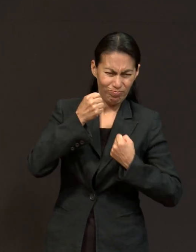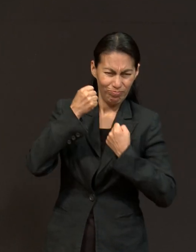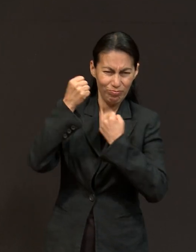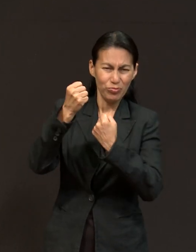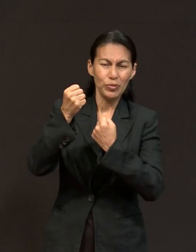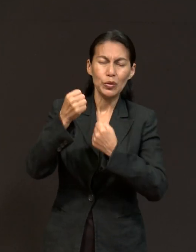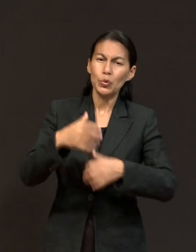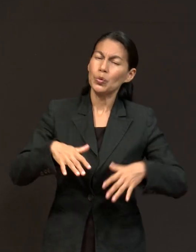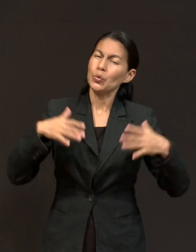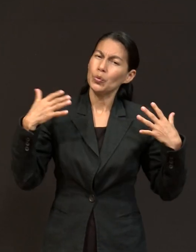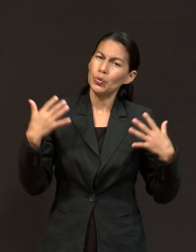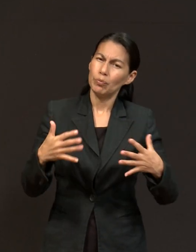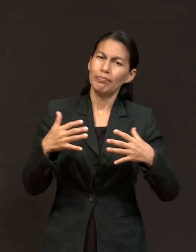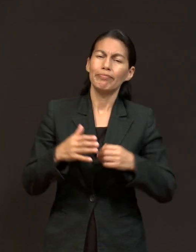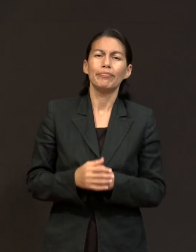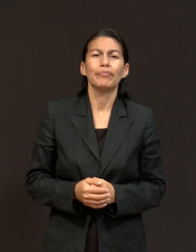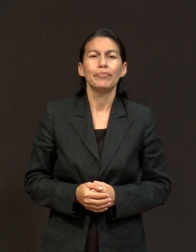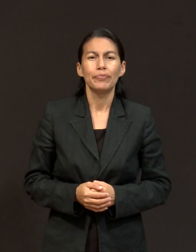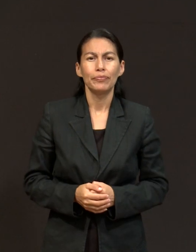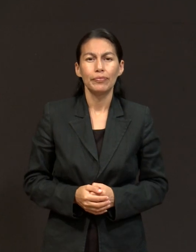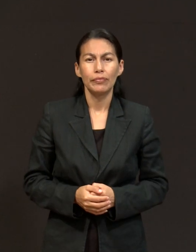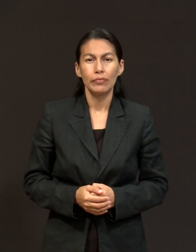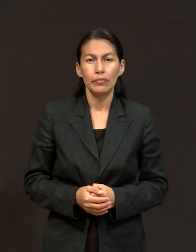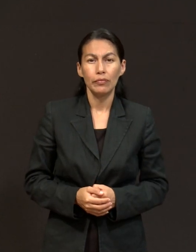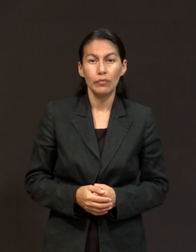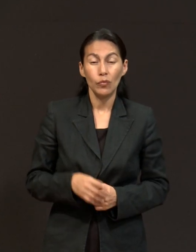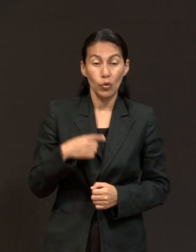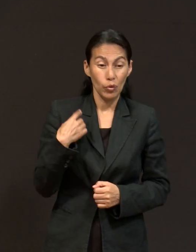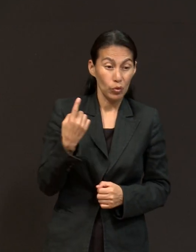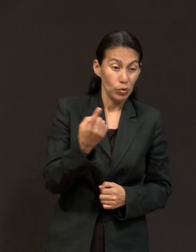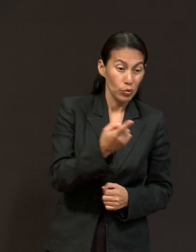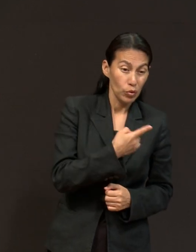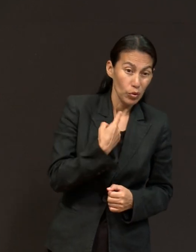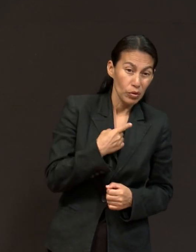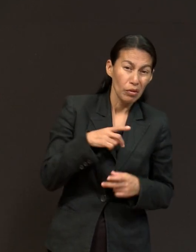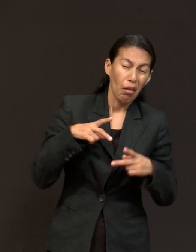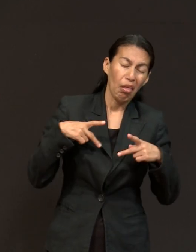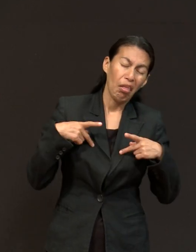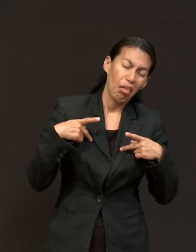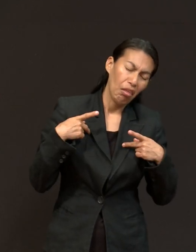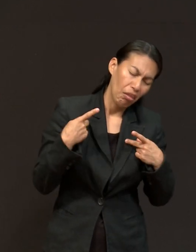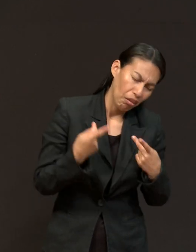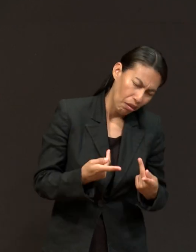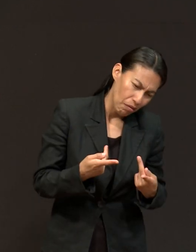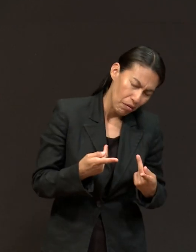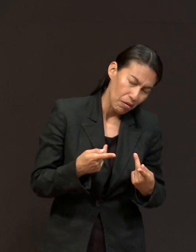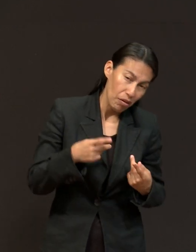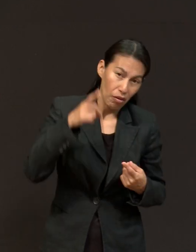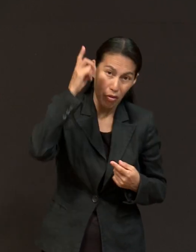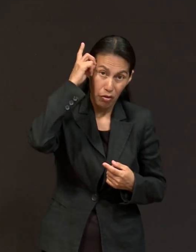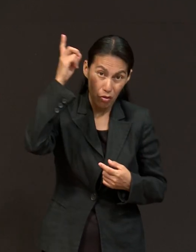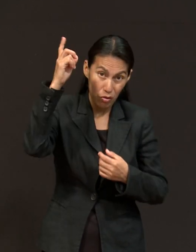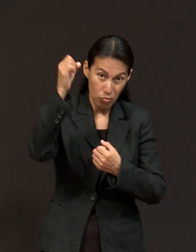poderosa, porque nuestra fragilidad se une a su poder.